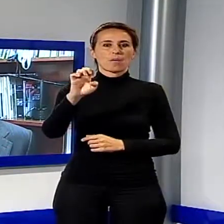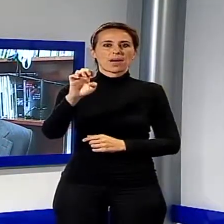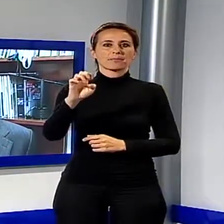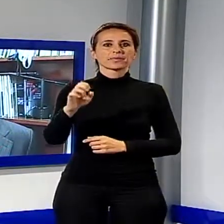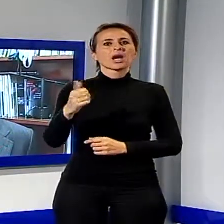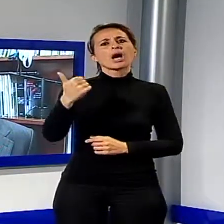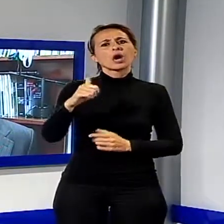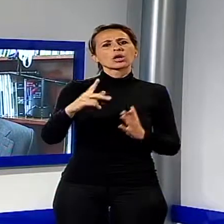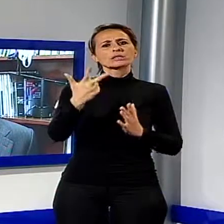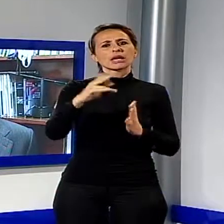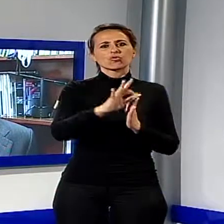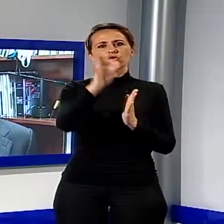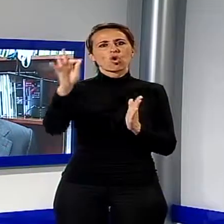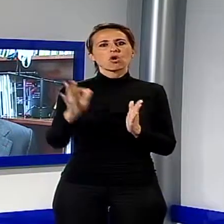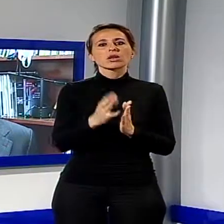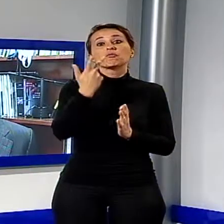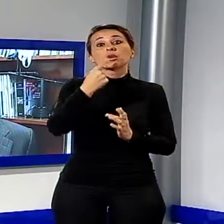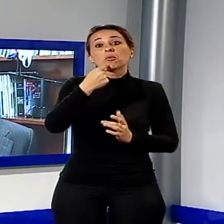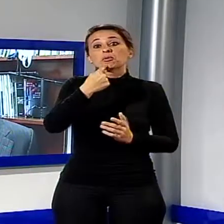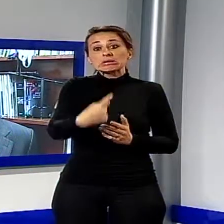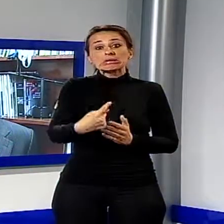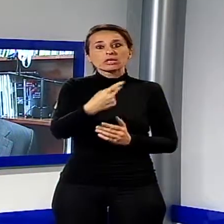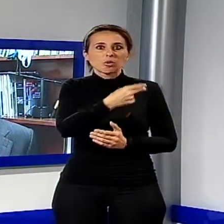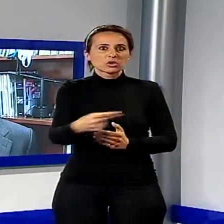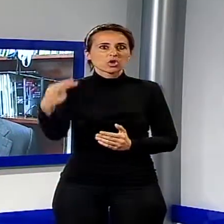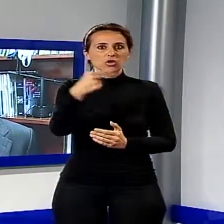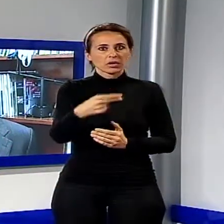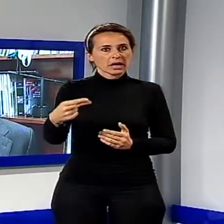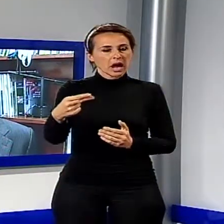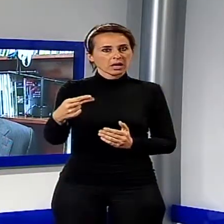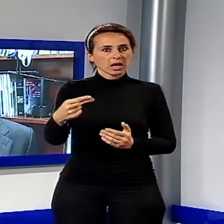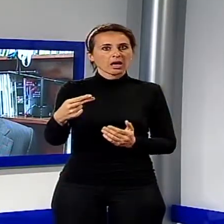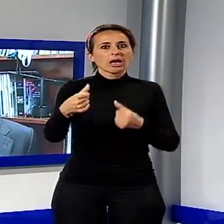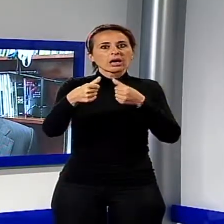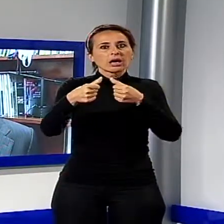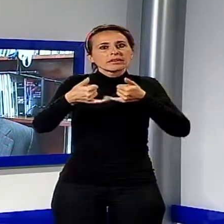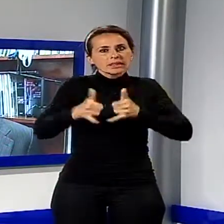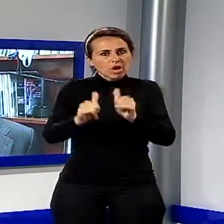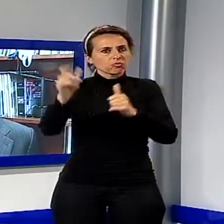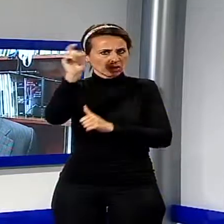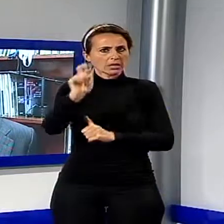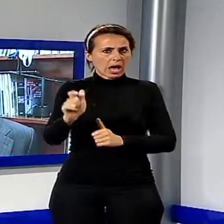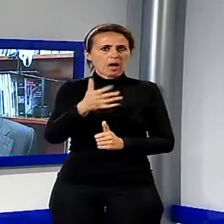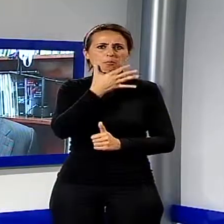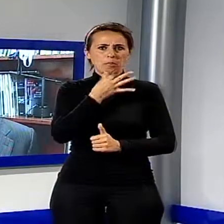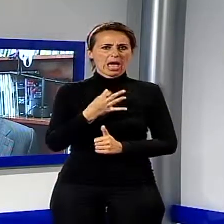una volta che è bello e importante essere italiani radicati in questo territorio, anche qui a Lucca, storia di grande impegno e di prossimità,